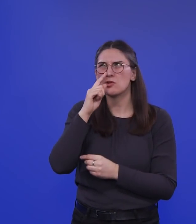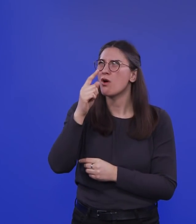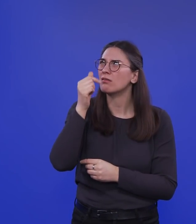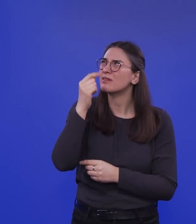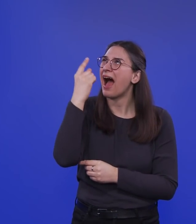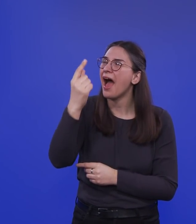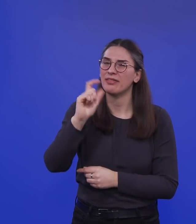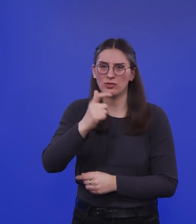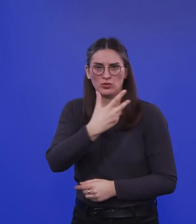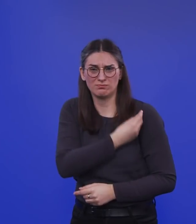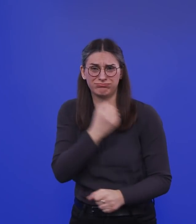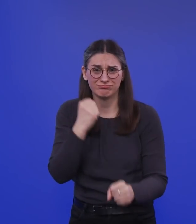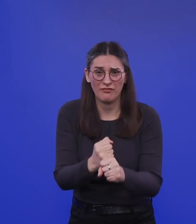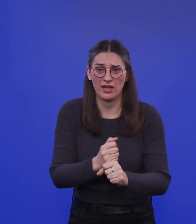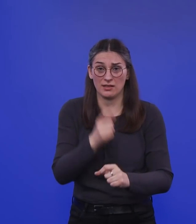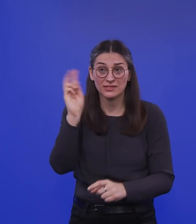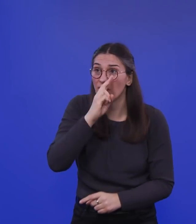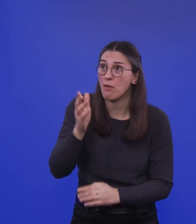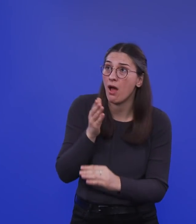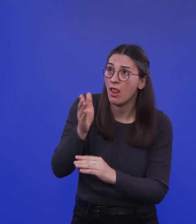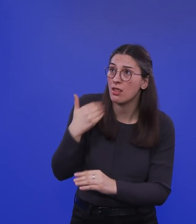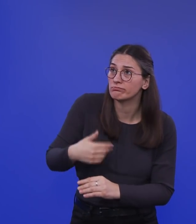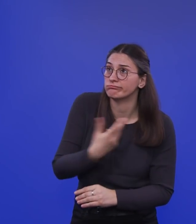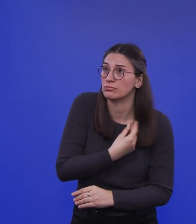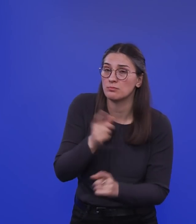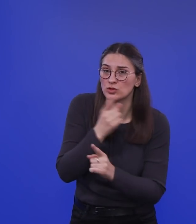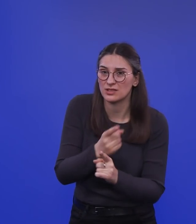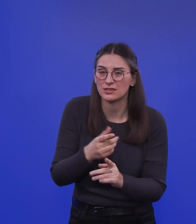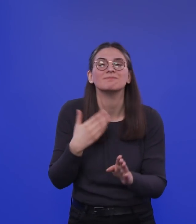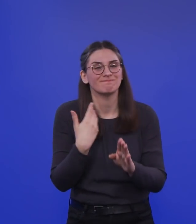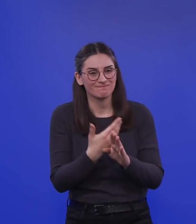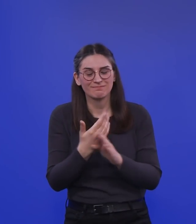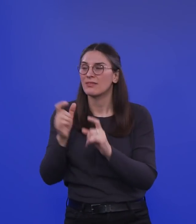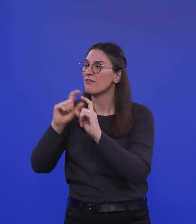einen Impfschutz vermitteln wird. Johnson & Johnson ist das der Impfstoff. Johnson & Johnson.